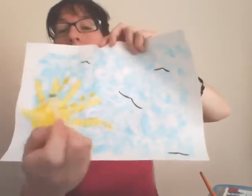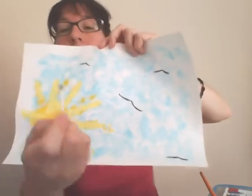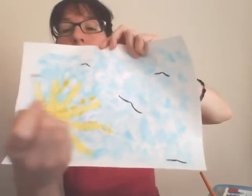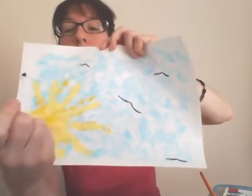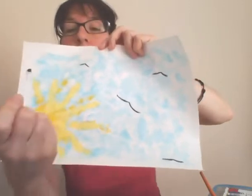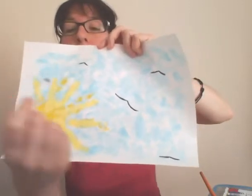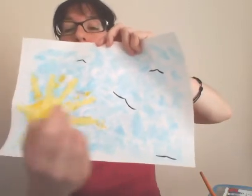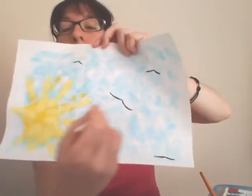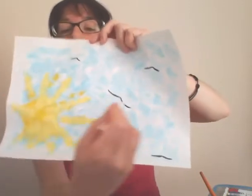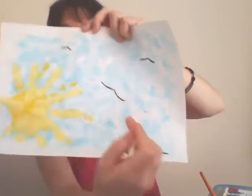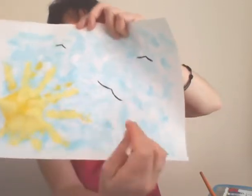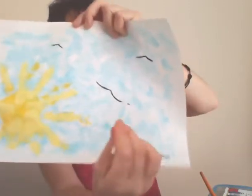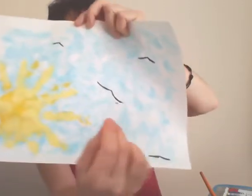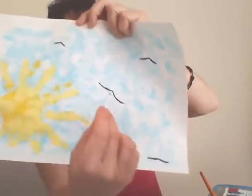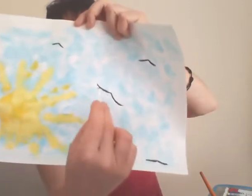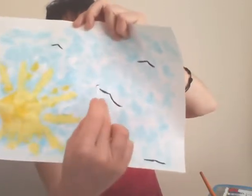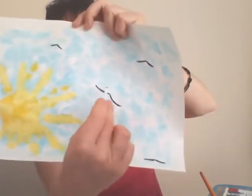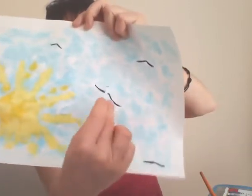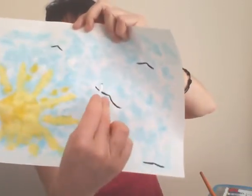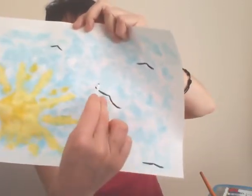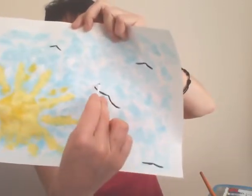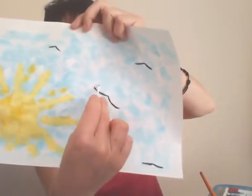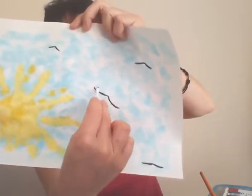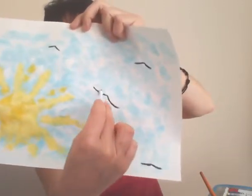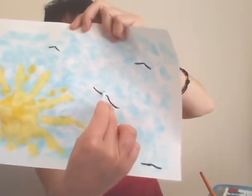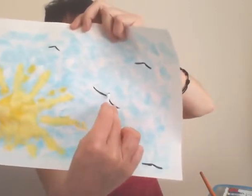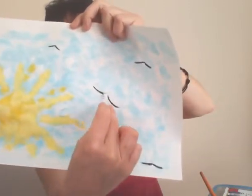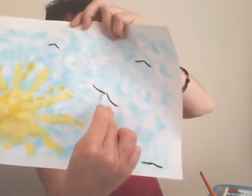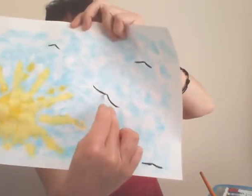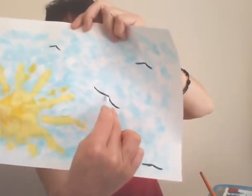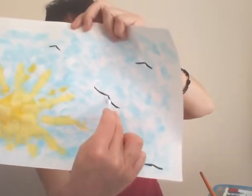per disegnare disegnare le rondini